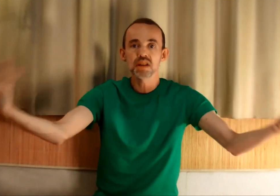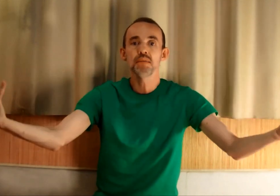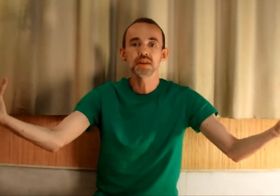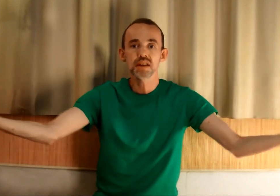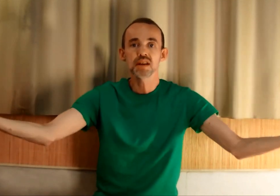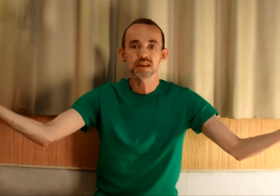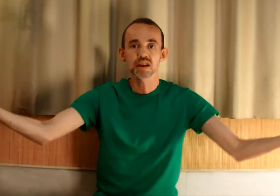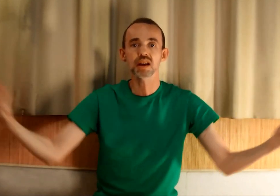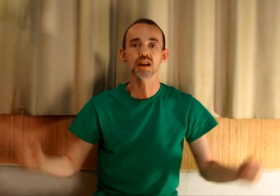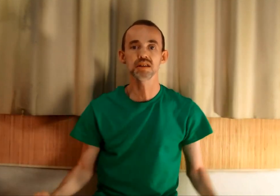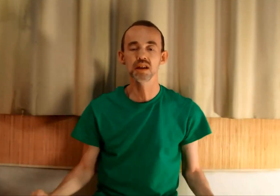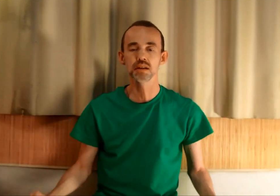'est manifesté, s'est réalisé.